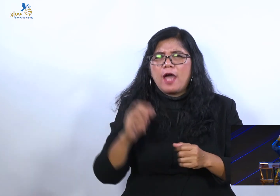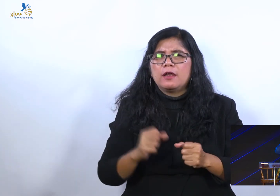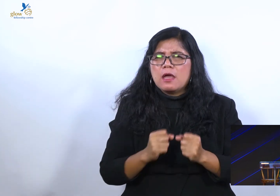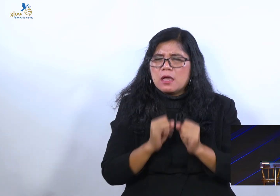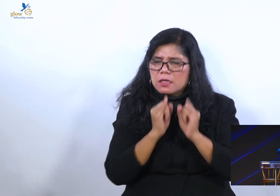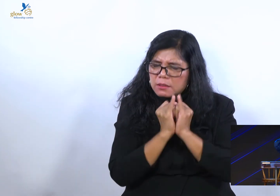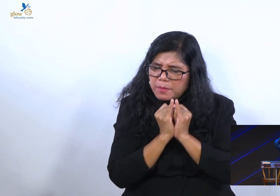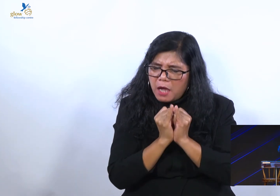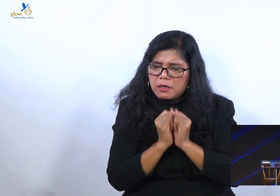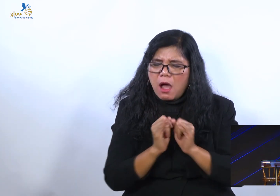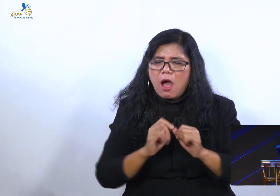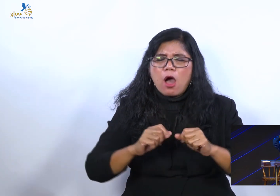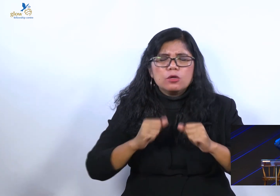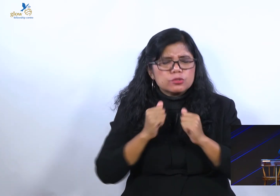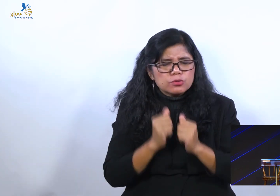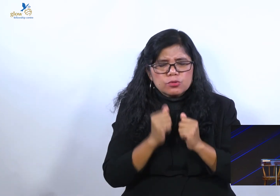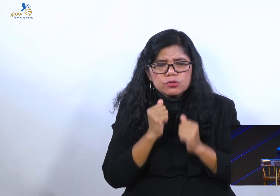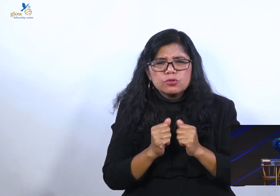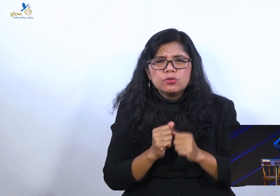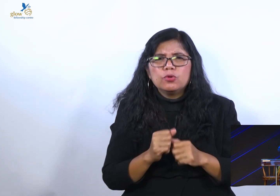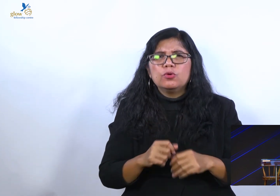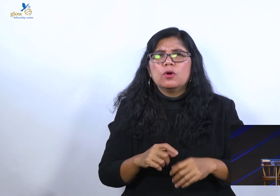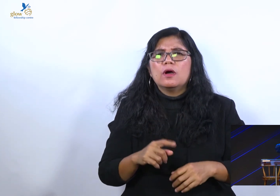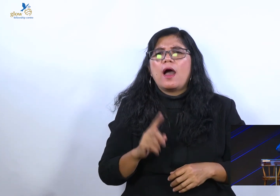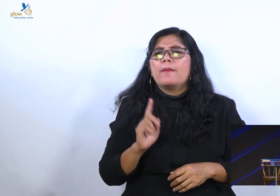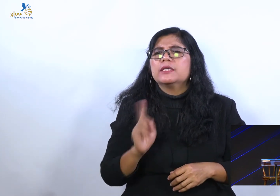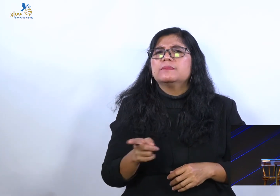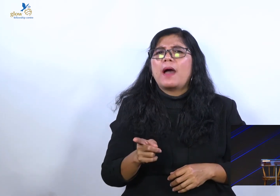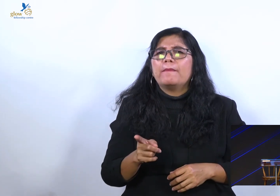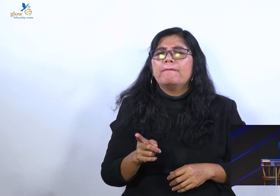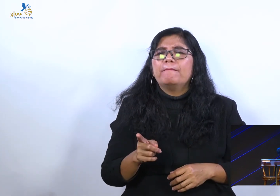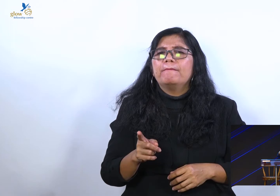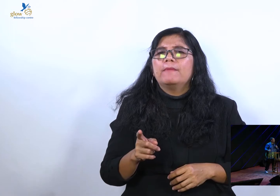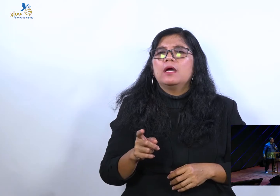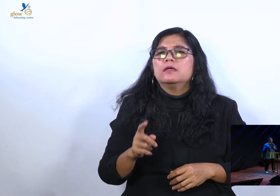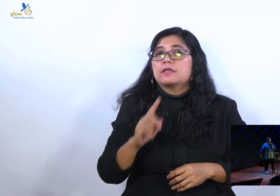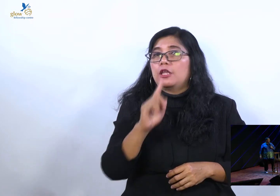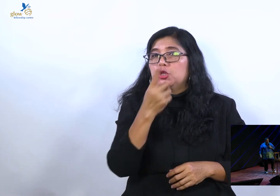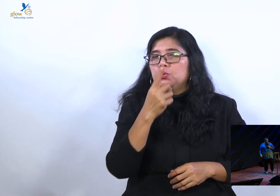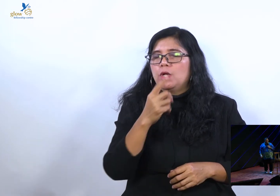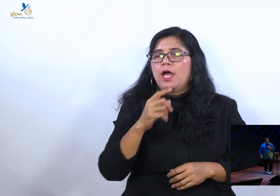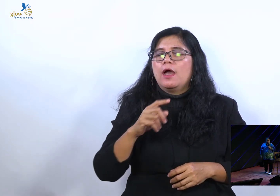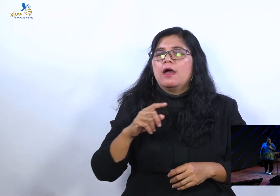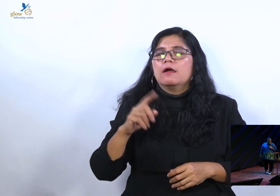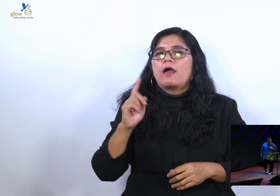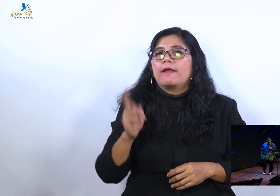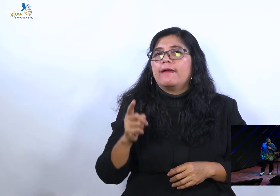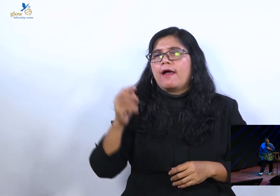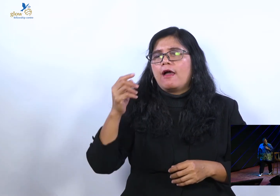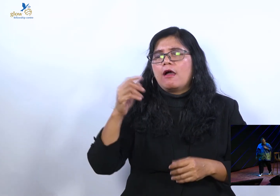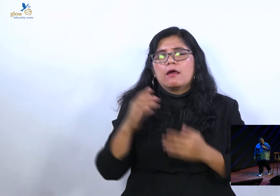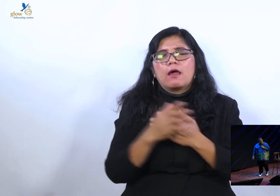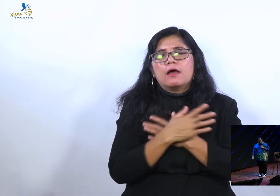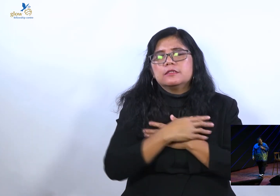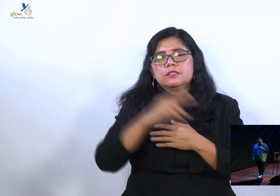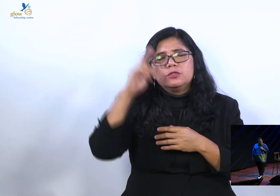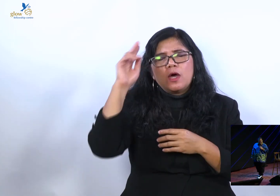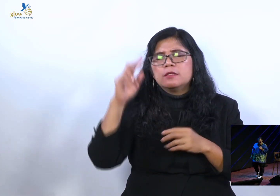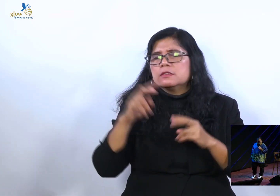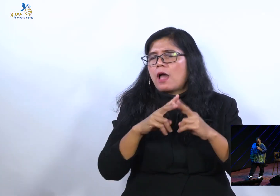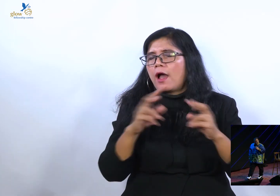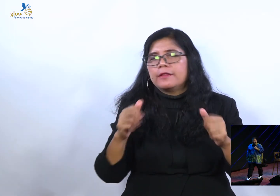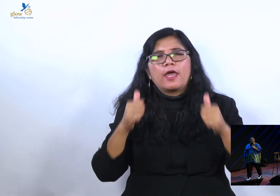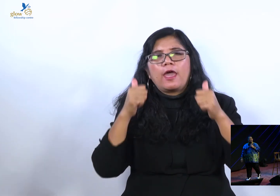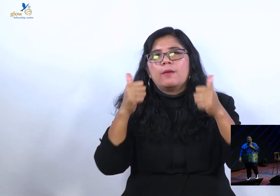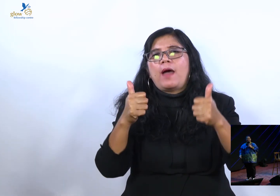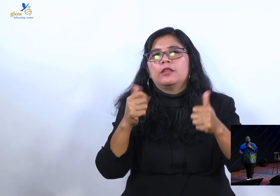sama Tuhan? Karena kita bersyukur kasihnya hebat atas kita. Beda. Orang-orang